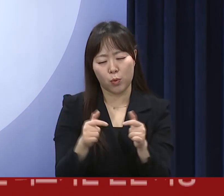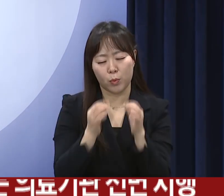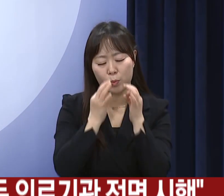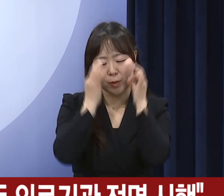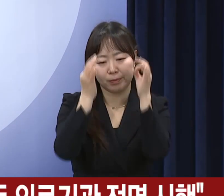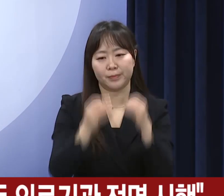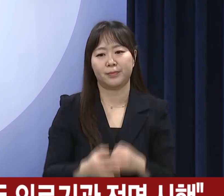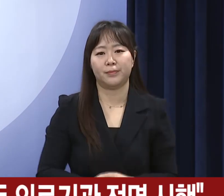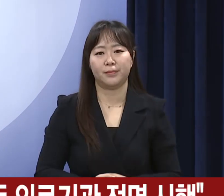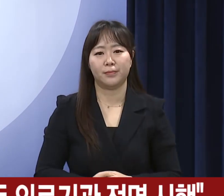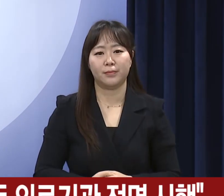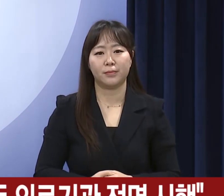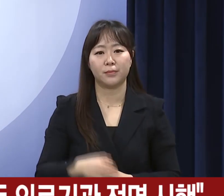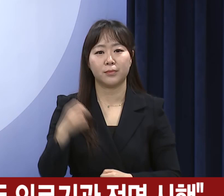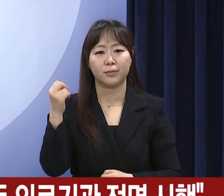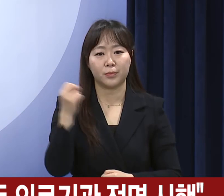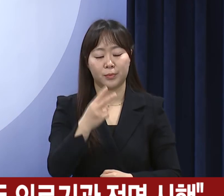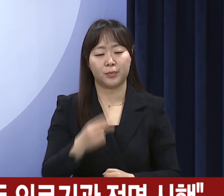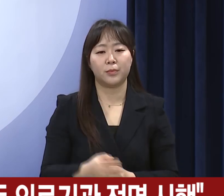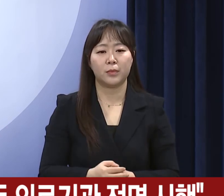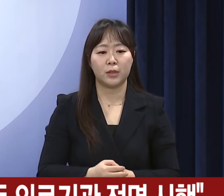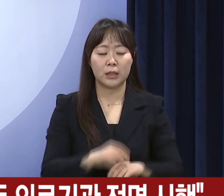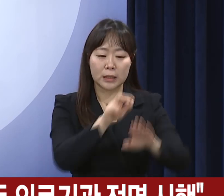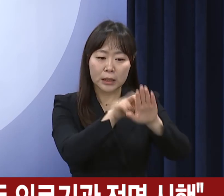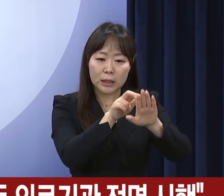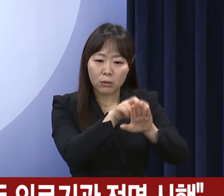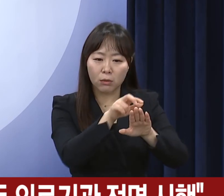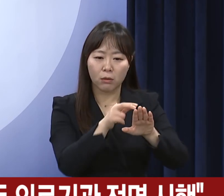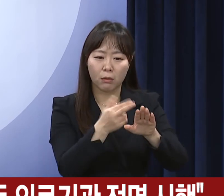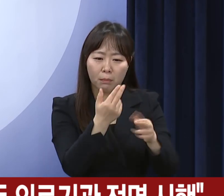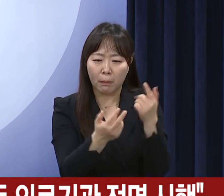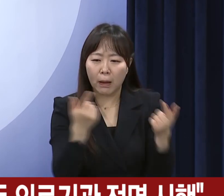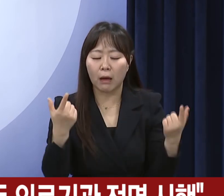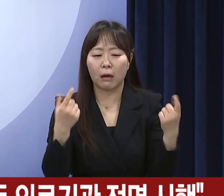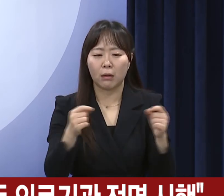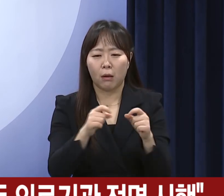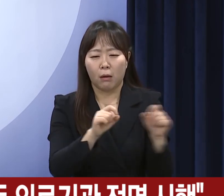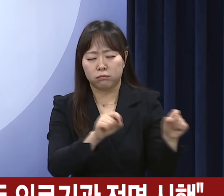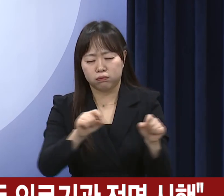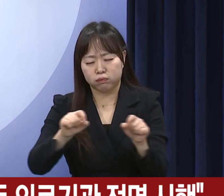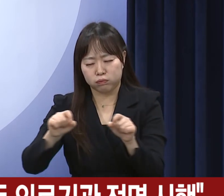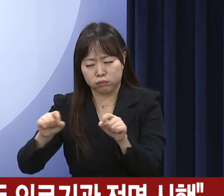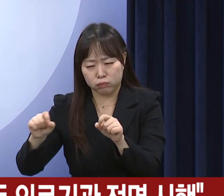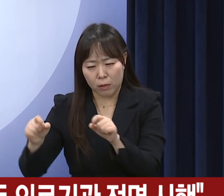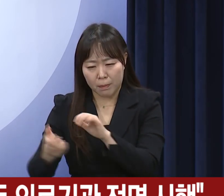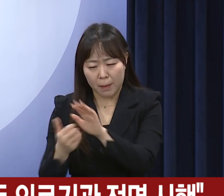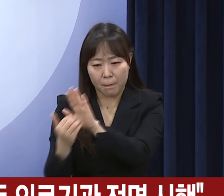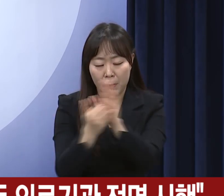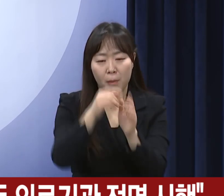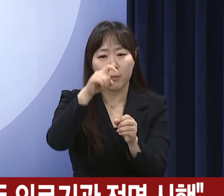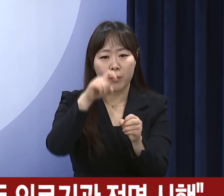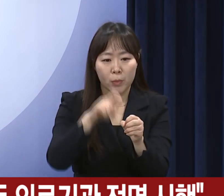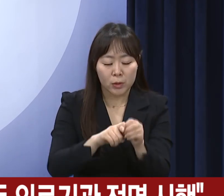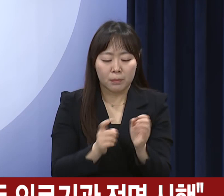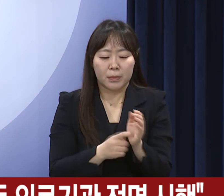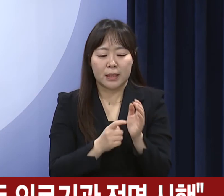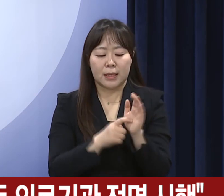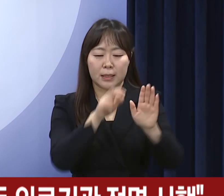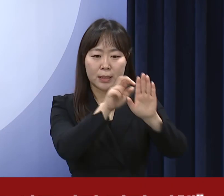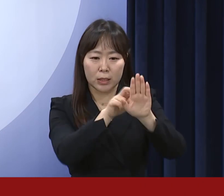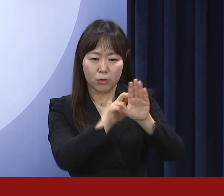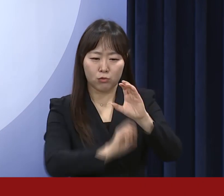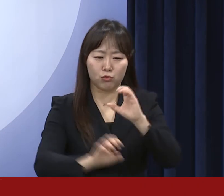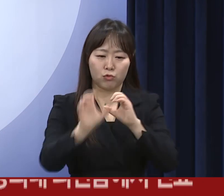또한 정부는 진료공백 장기화에 선제적으로 대비하기 위해 비상진료 추가